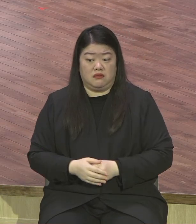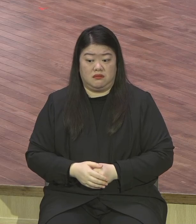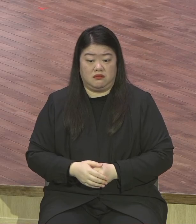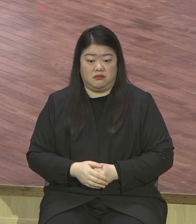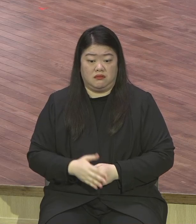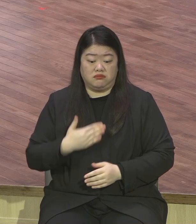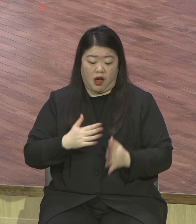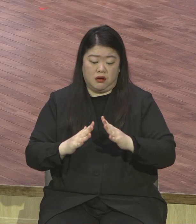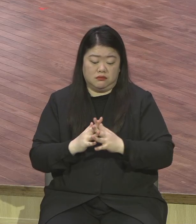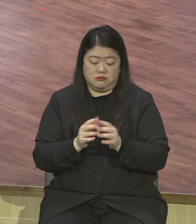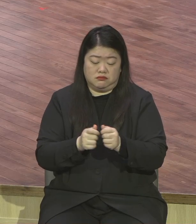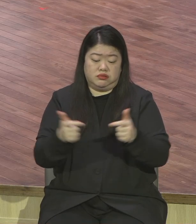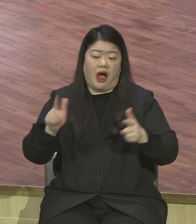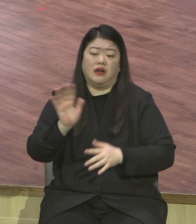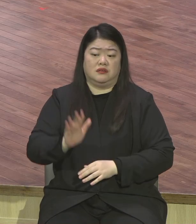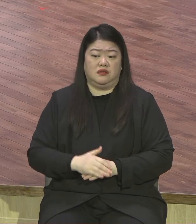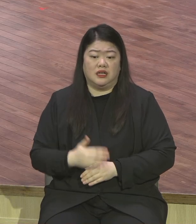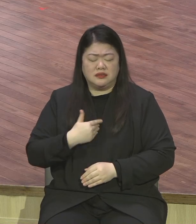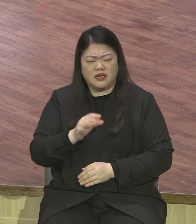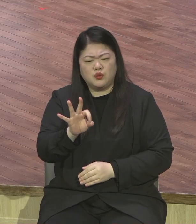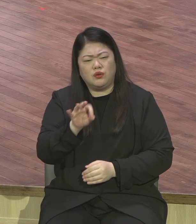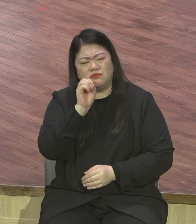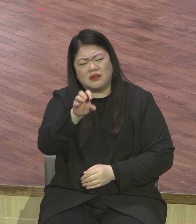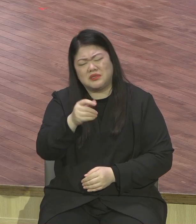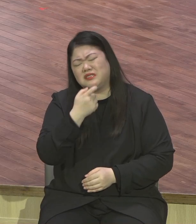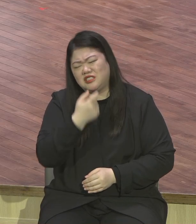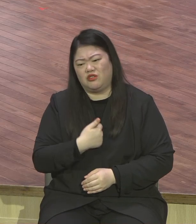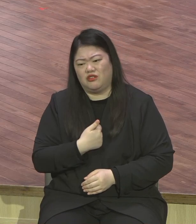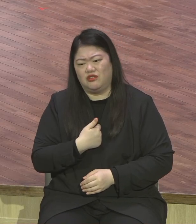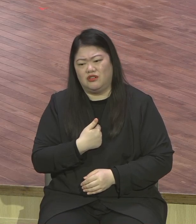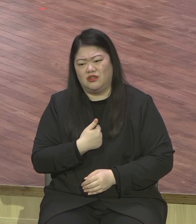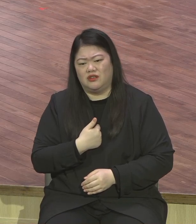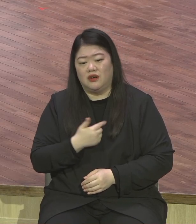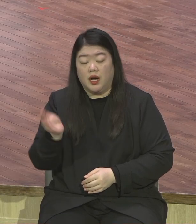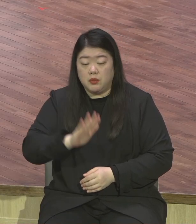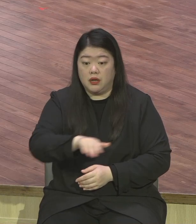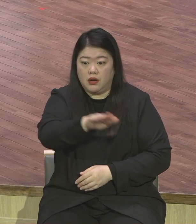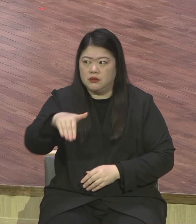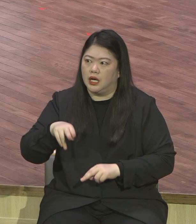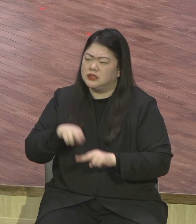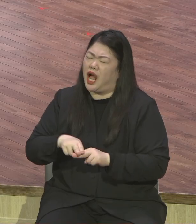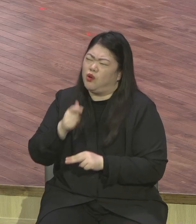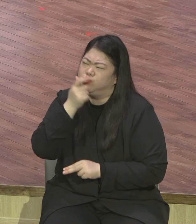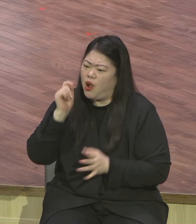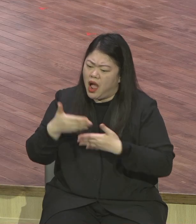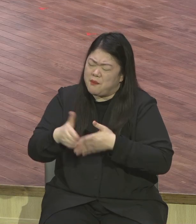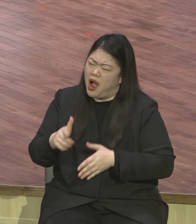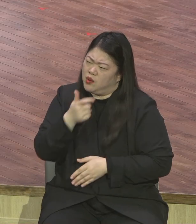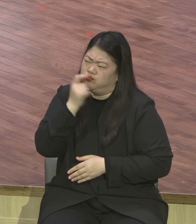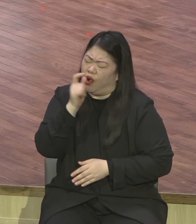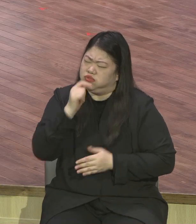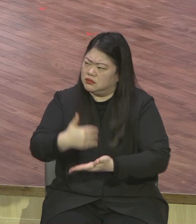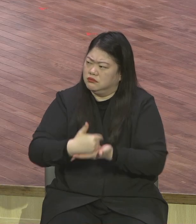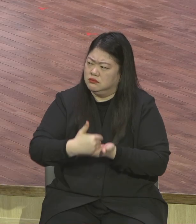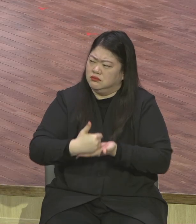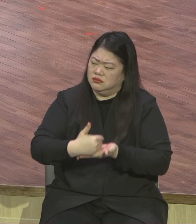교인들 상처 주고 힘들어하니까 너무 어렵고 하니까 여름을 시작해서 여름을 알아서 빨리 끝내라고